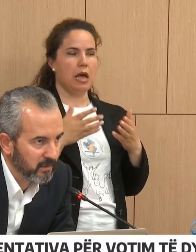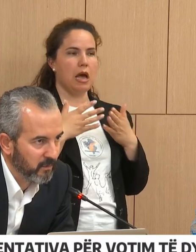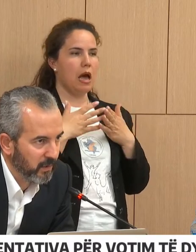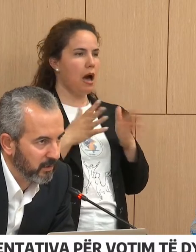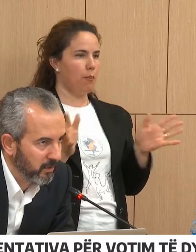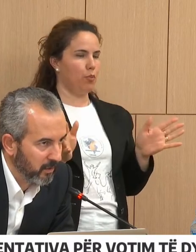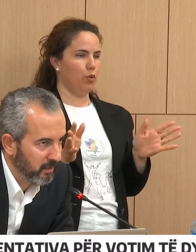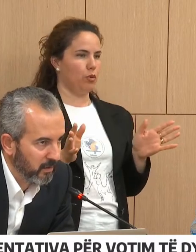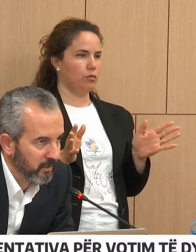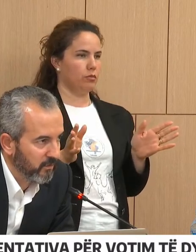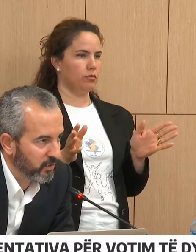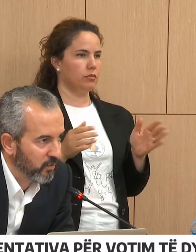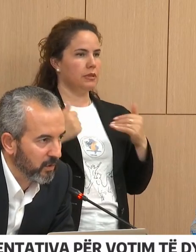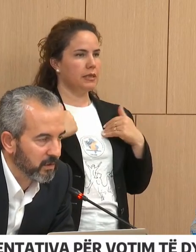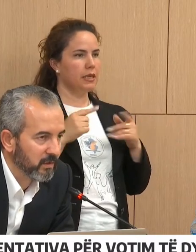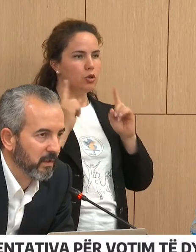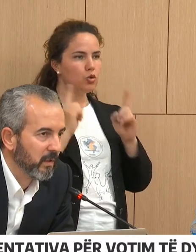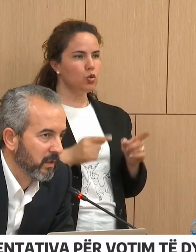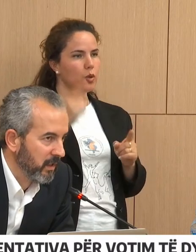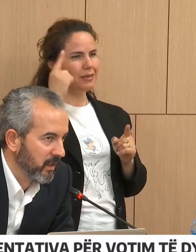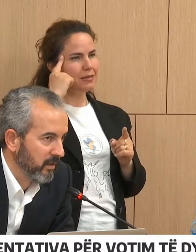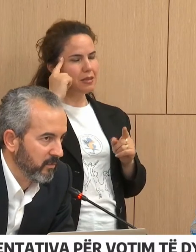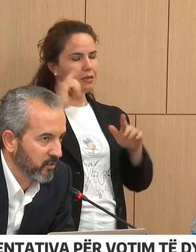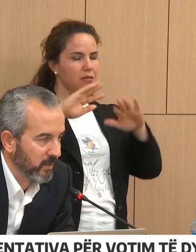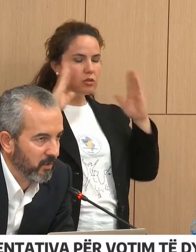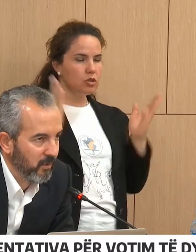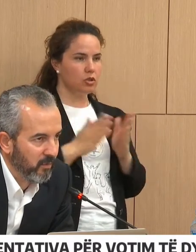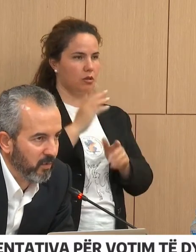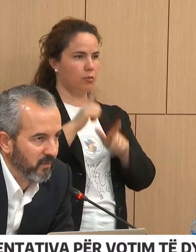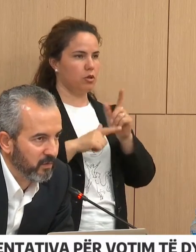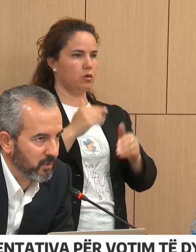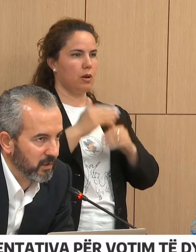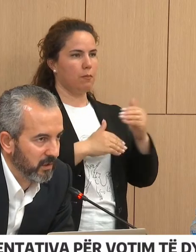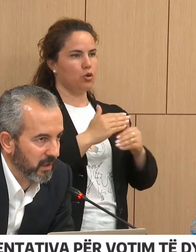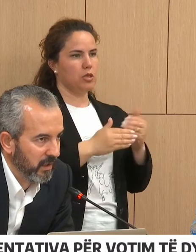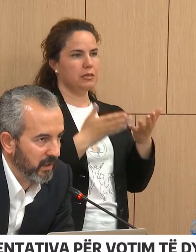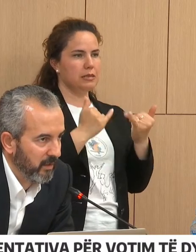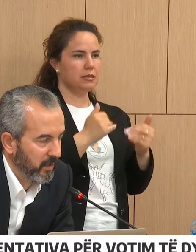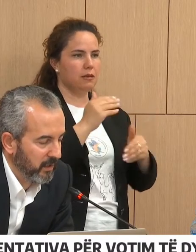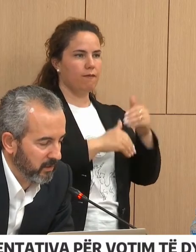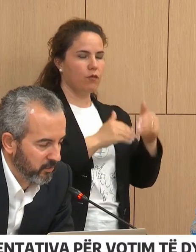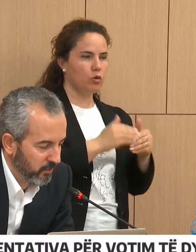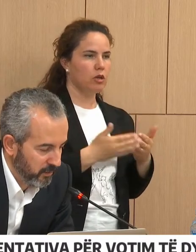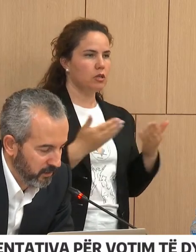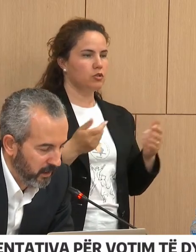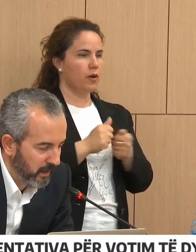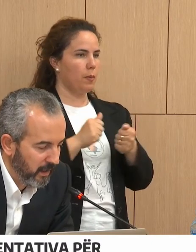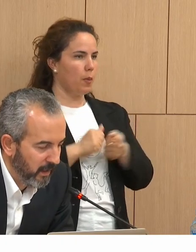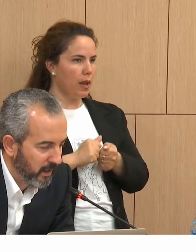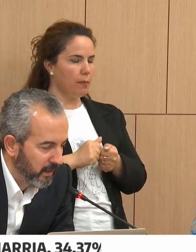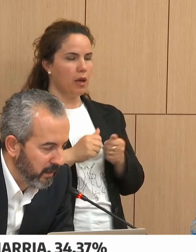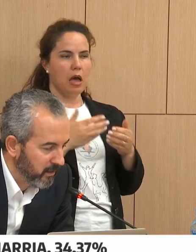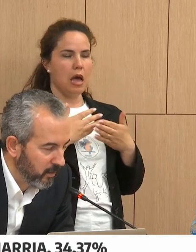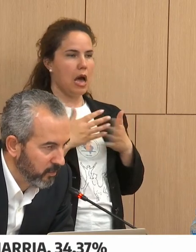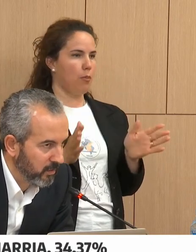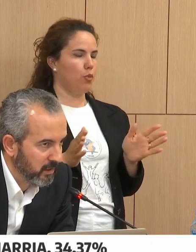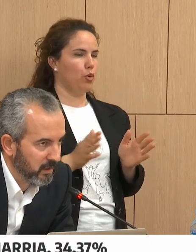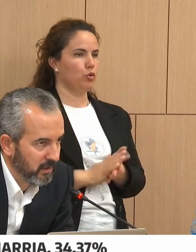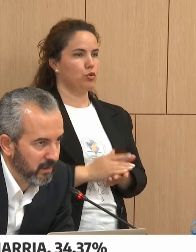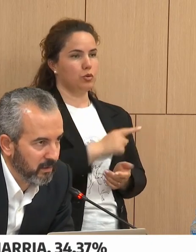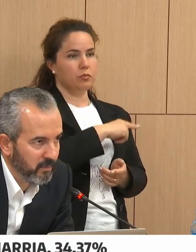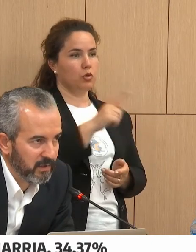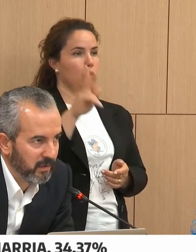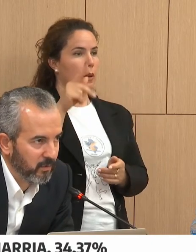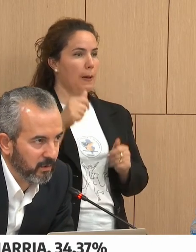kryen akses për këtë do vëshgues dhe më shumë akona për profesusit e medjas, kështu që jenë i të